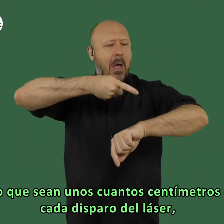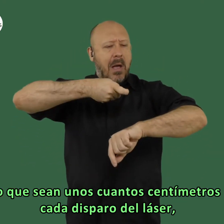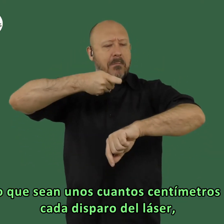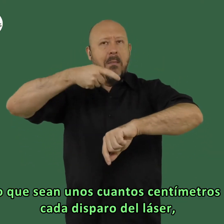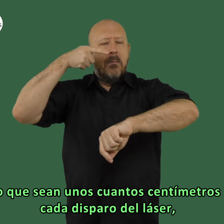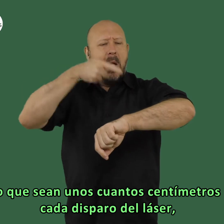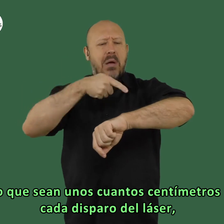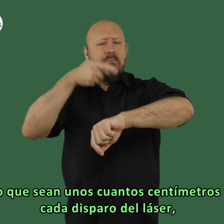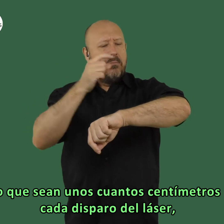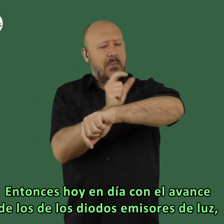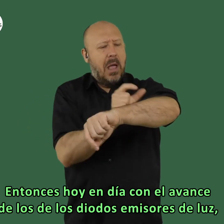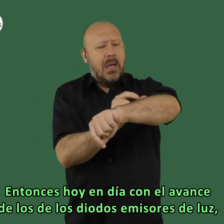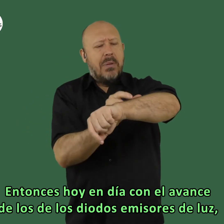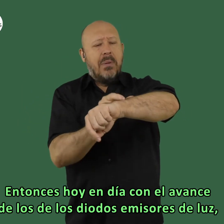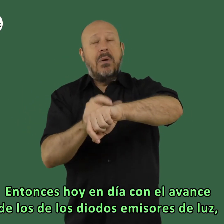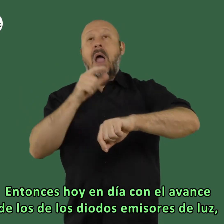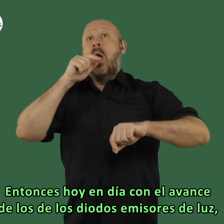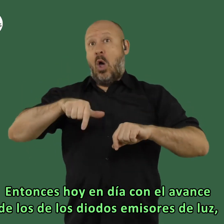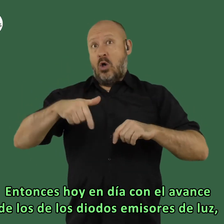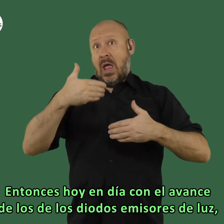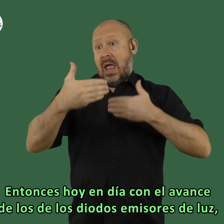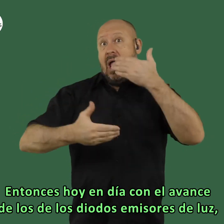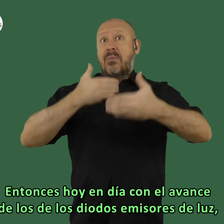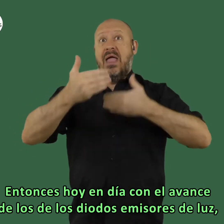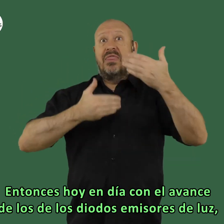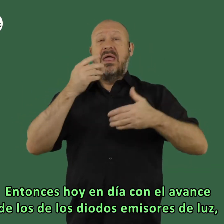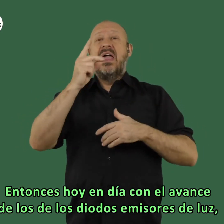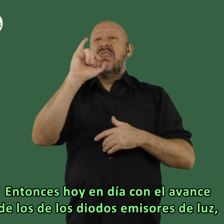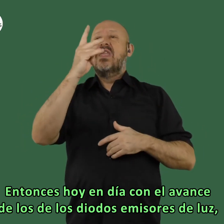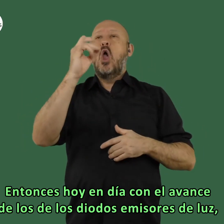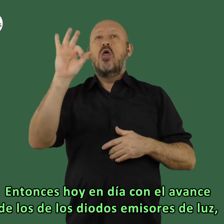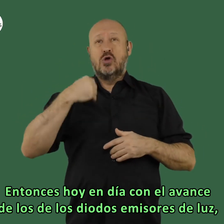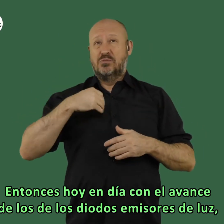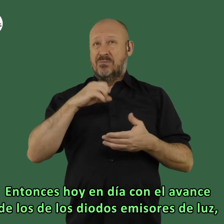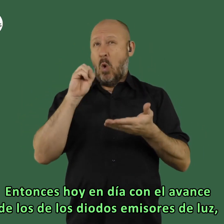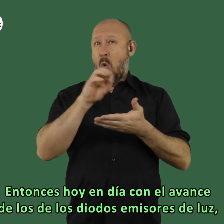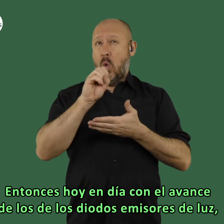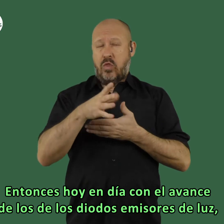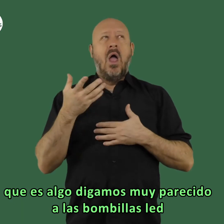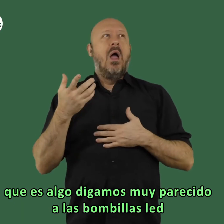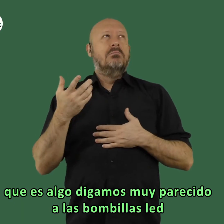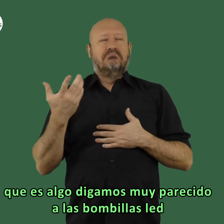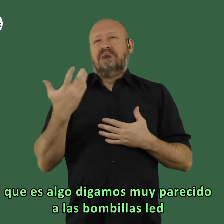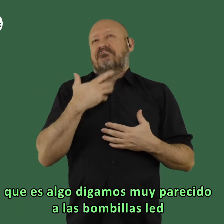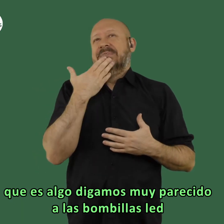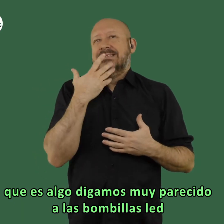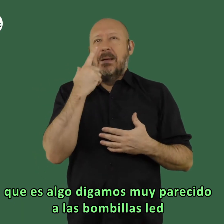sean unos cuantos centímetros cada disparo del láser entonces hoy en día con el avance de los de los diodos emisores de luz